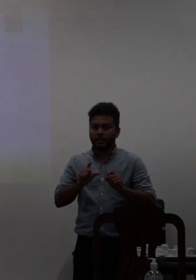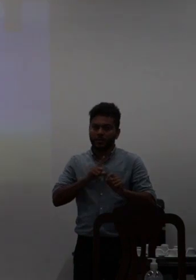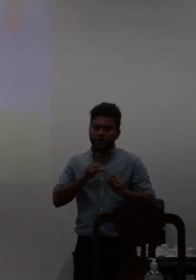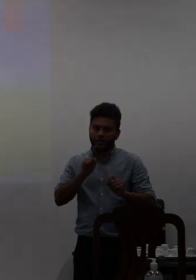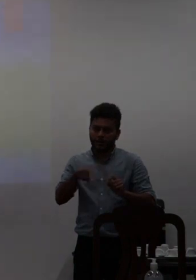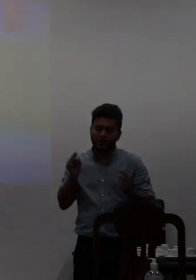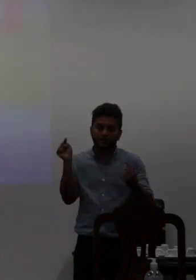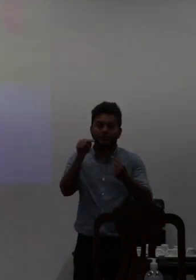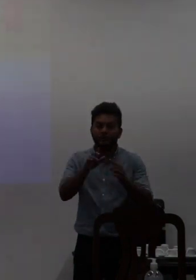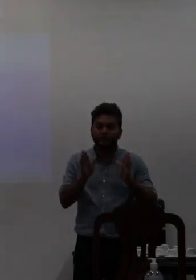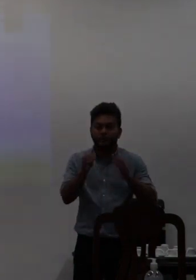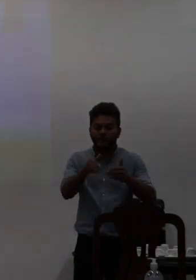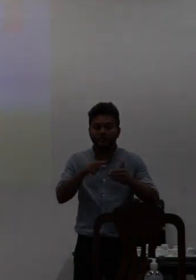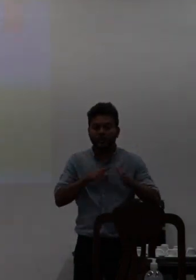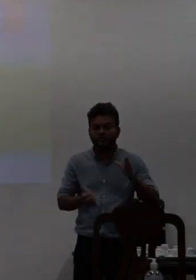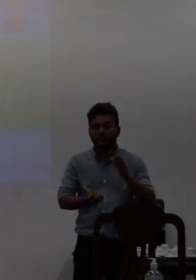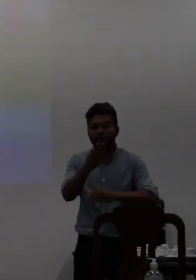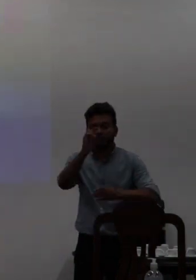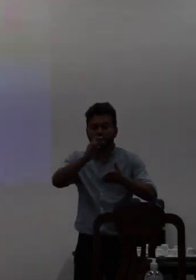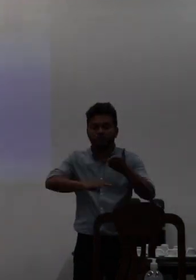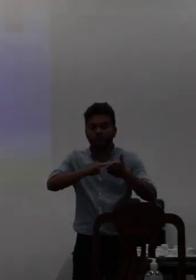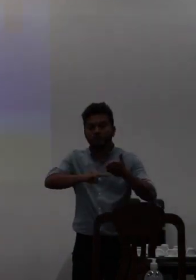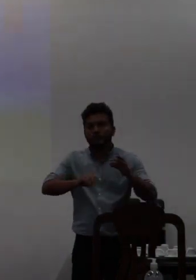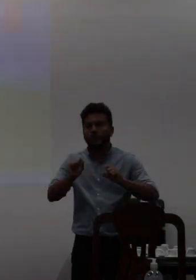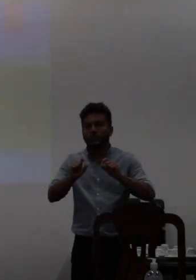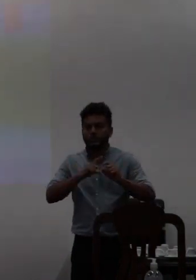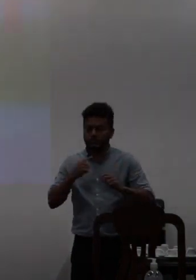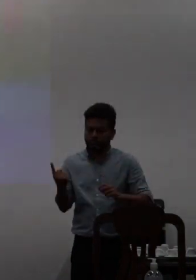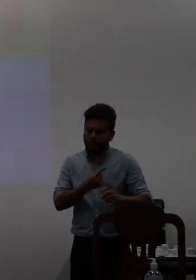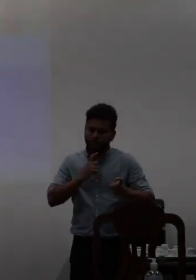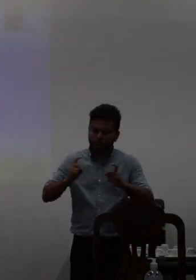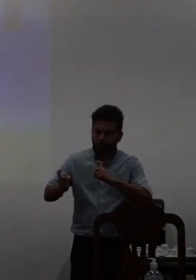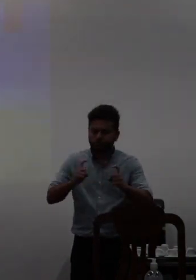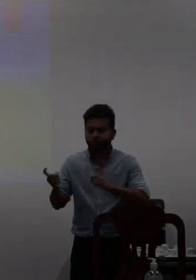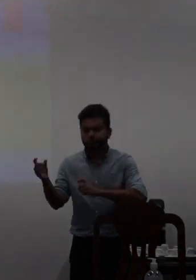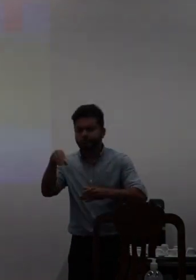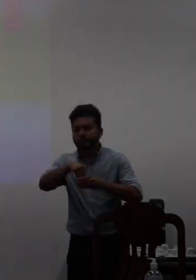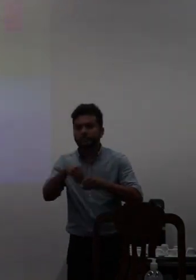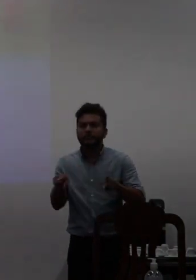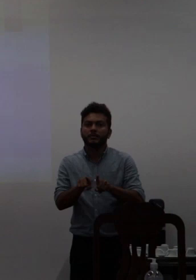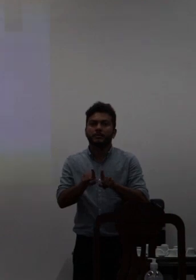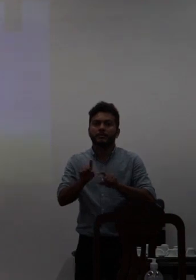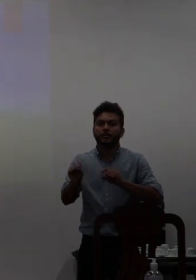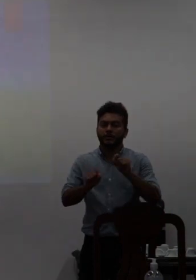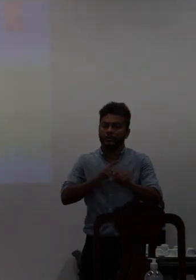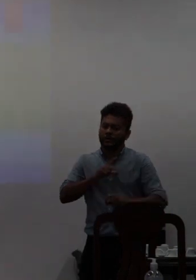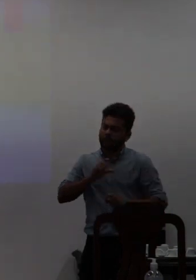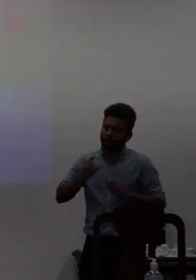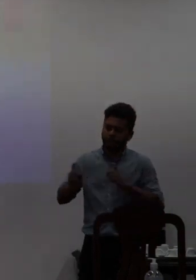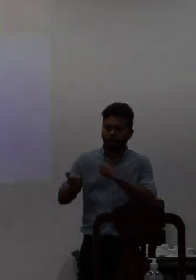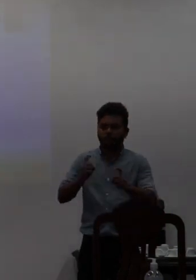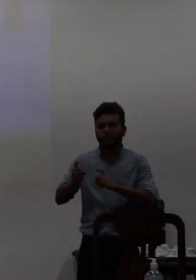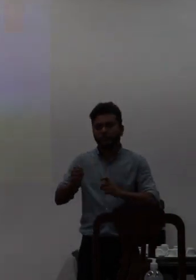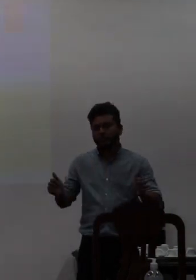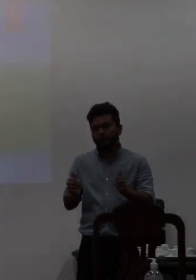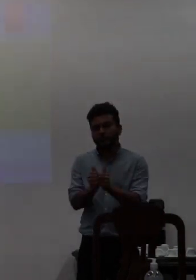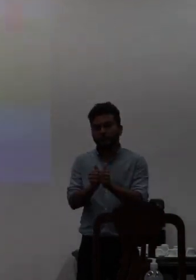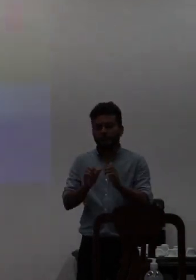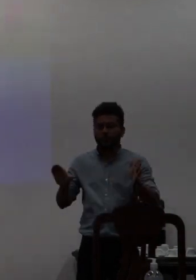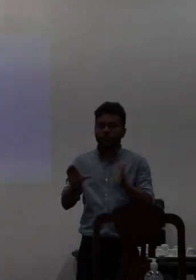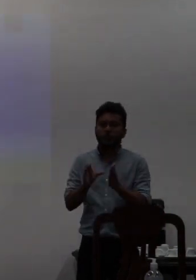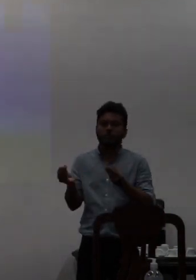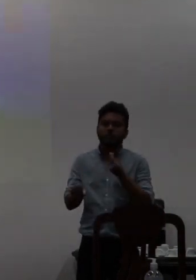metodologia nós discutimos internamente discutimos com a comunidade esse processo essa